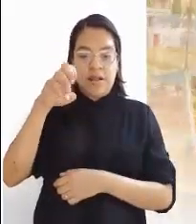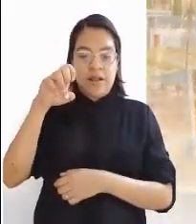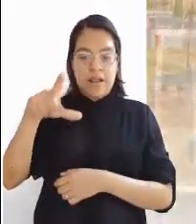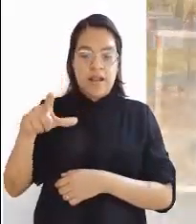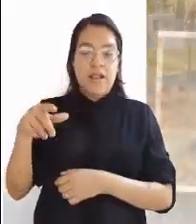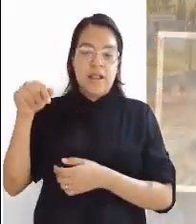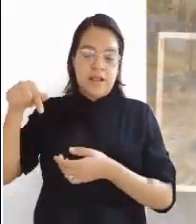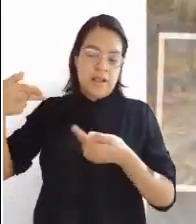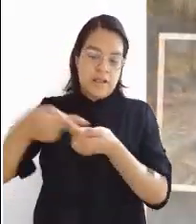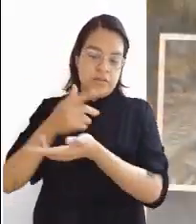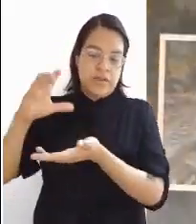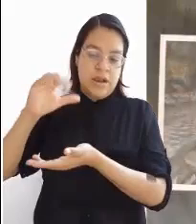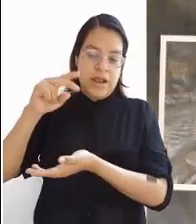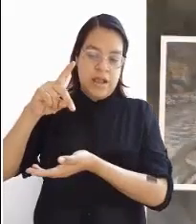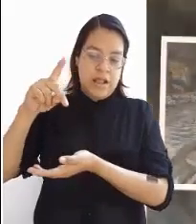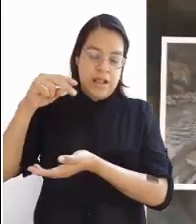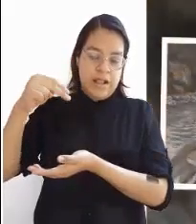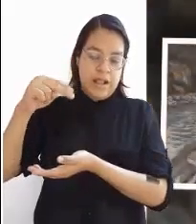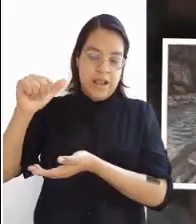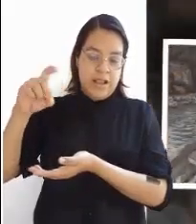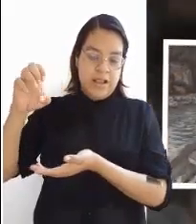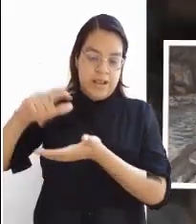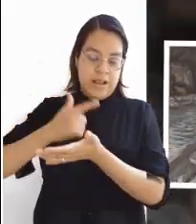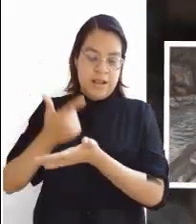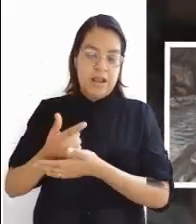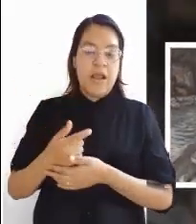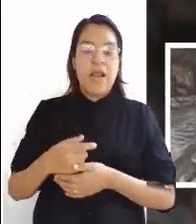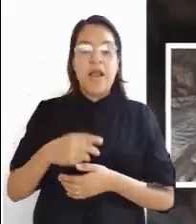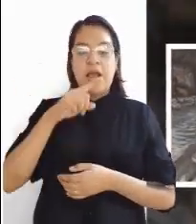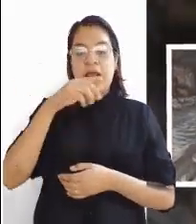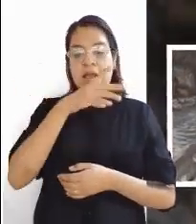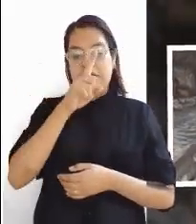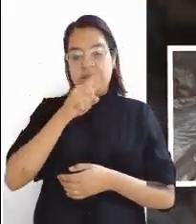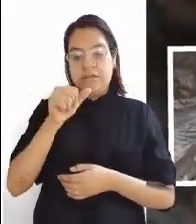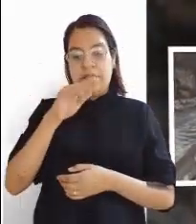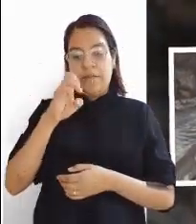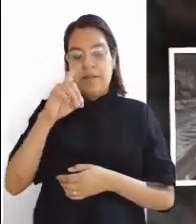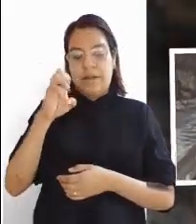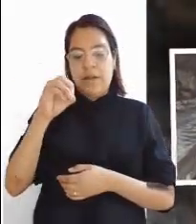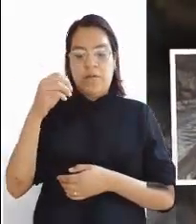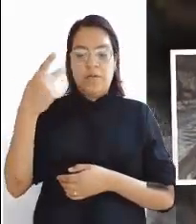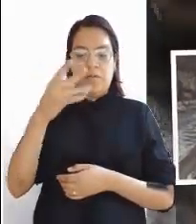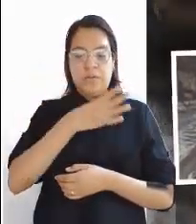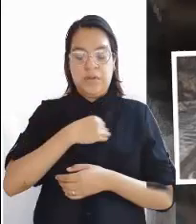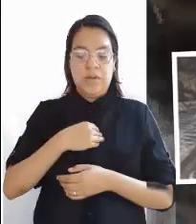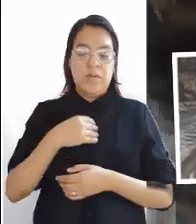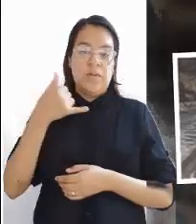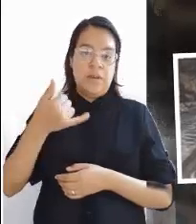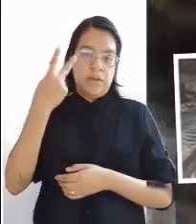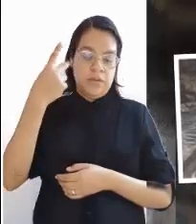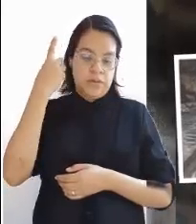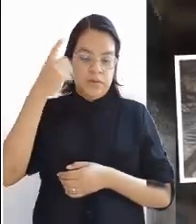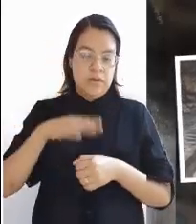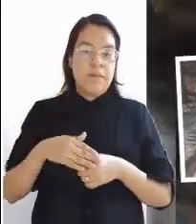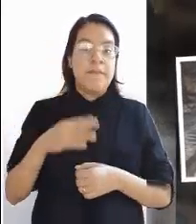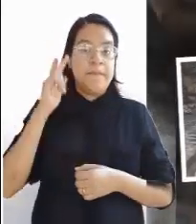Zebedeo y otros dos discípulos. Simón Pedro les dijo, voy a pescar. Ellos le respondieron, también nosotros